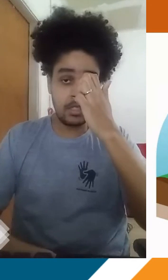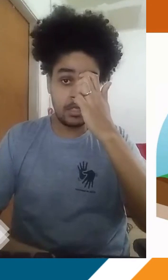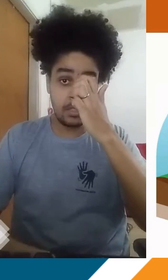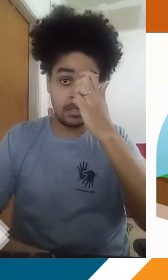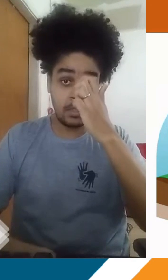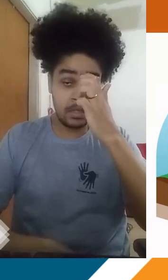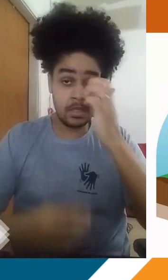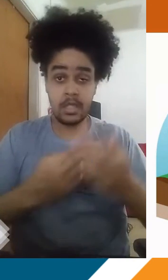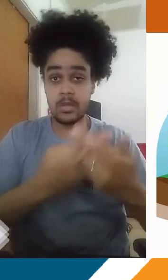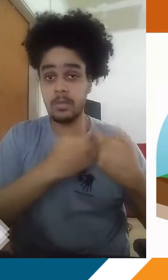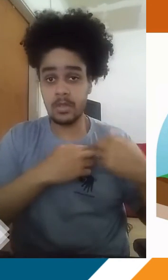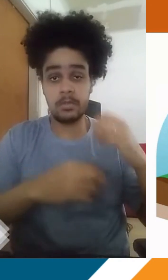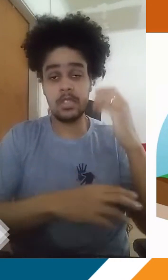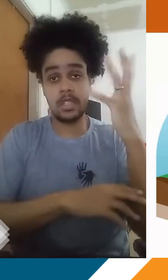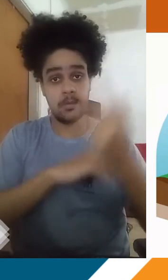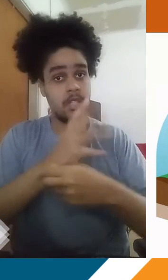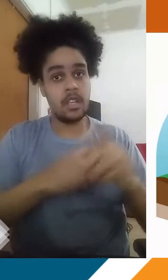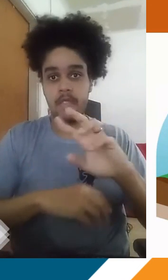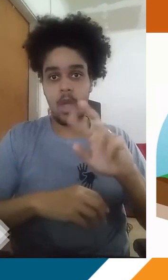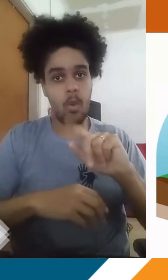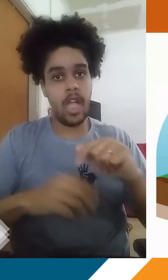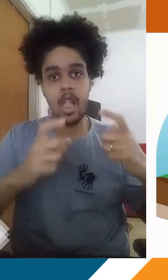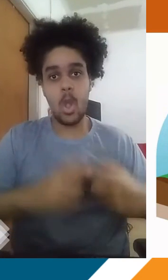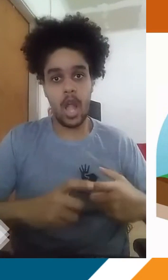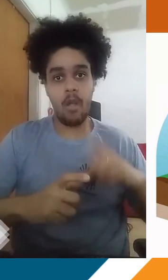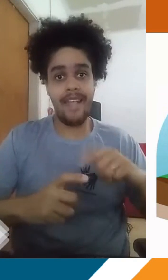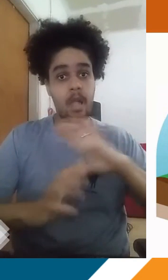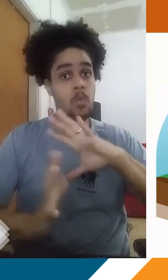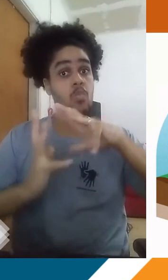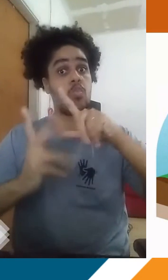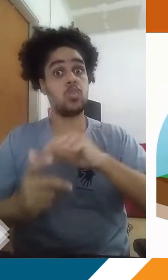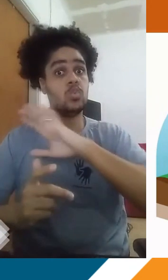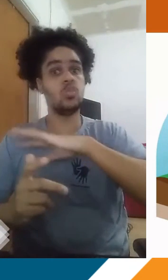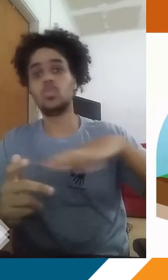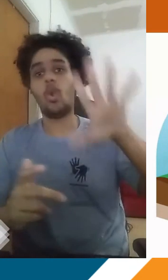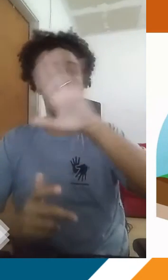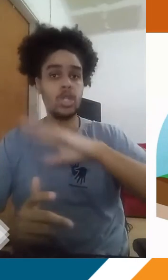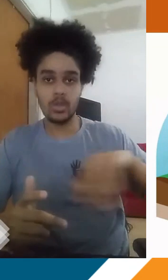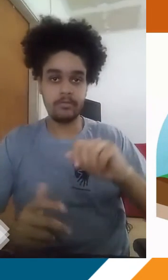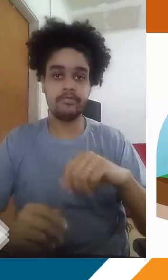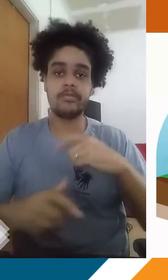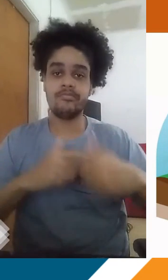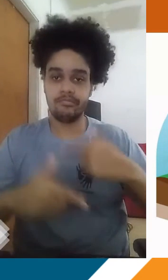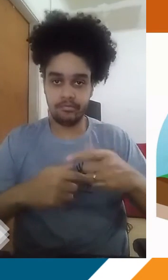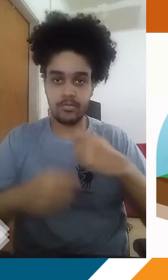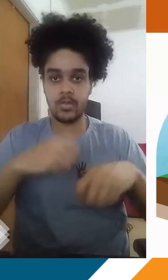responsabilidade ambiental, ela não é só local, ela é global, porque aquilo que a gente e as atividades econômicas estão